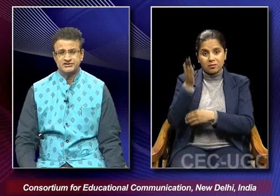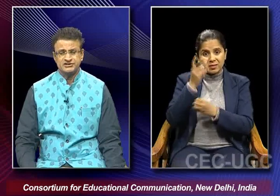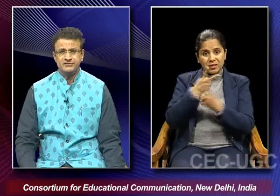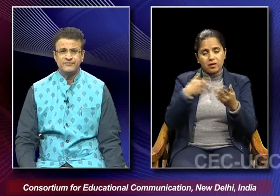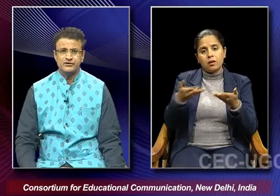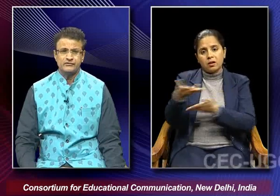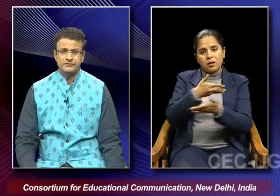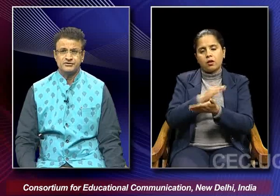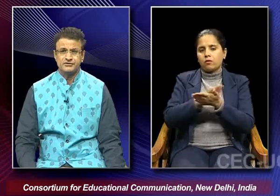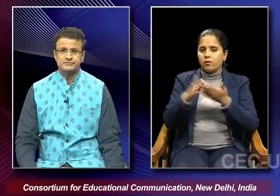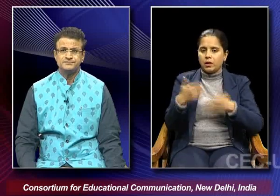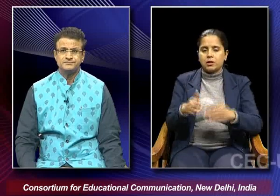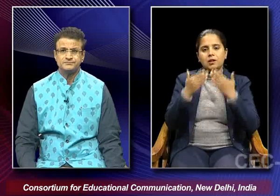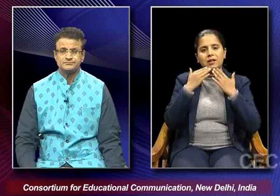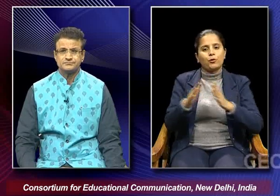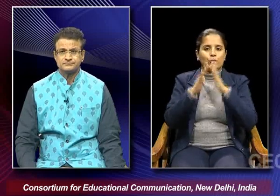the discussion thank you very much